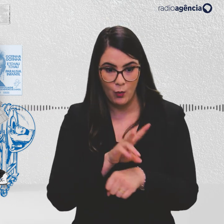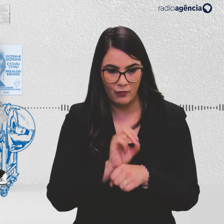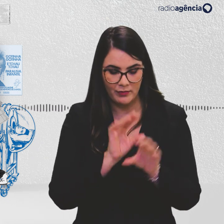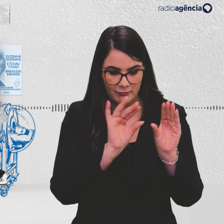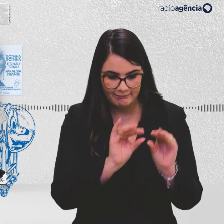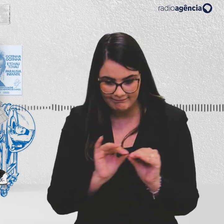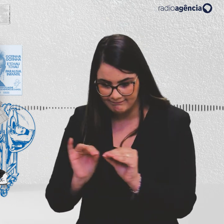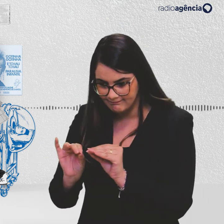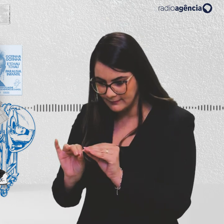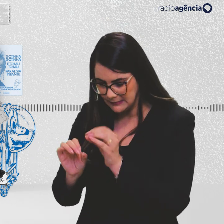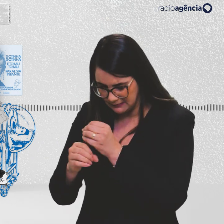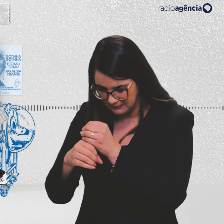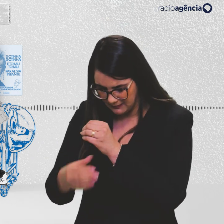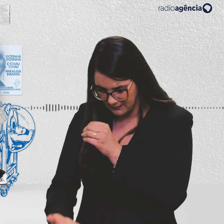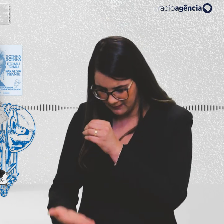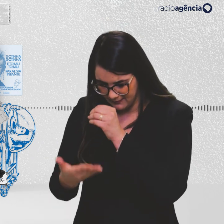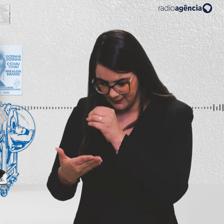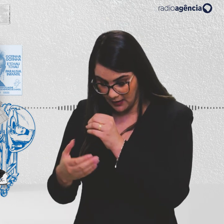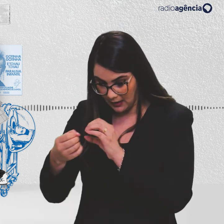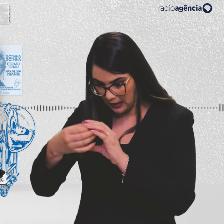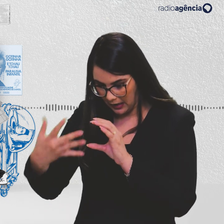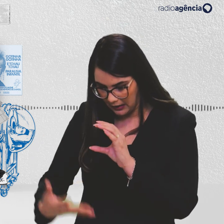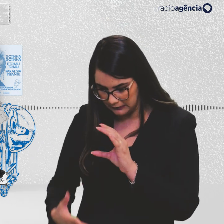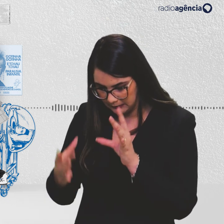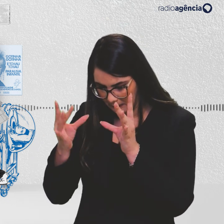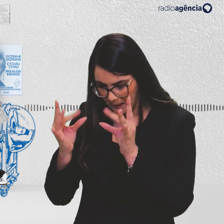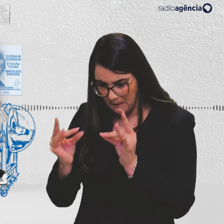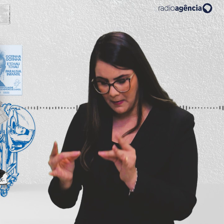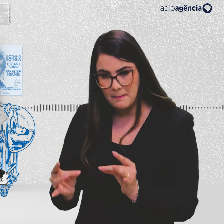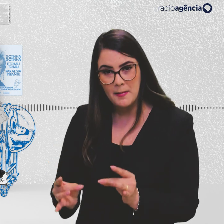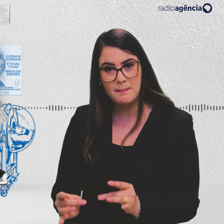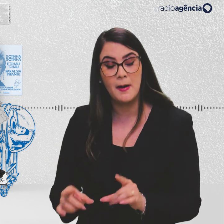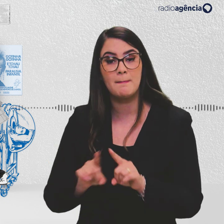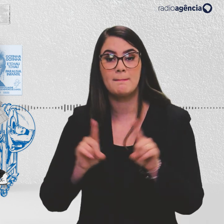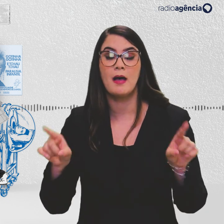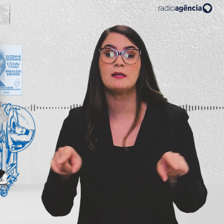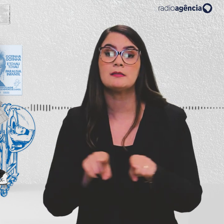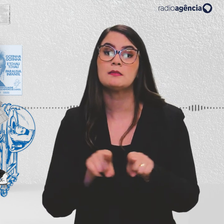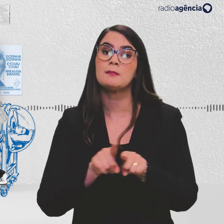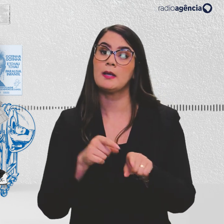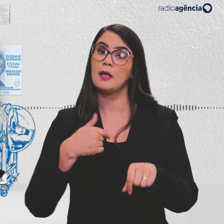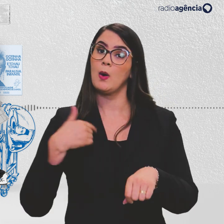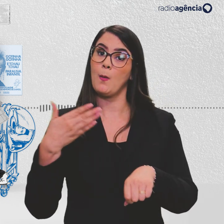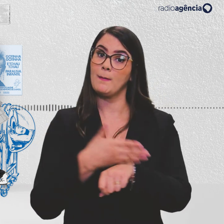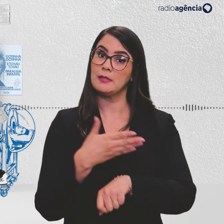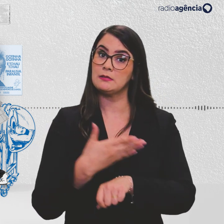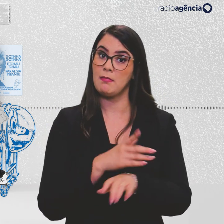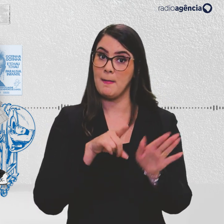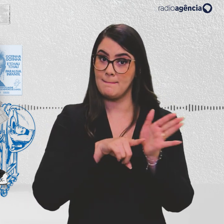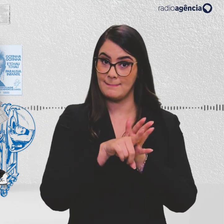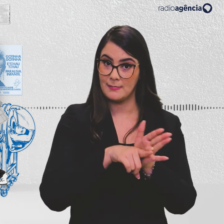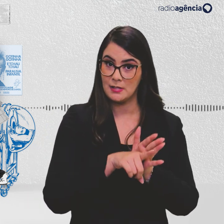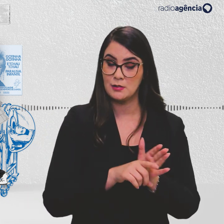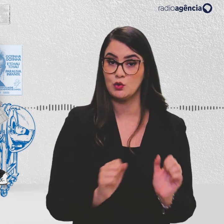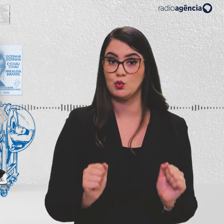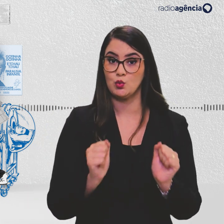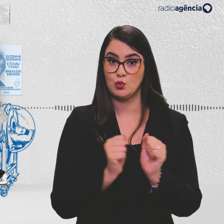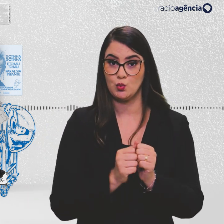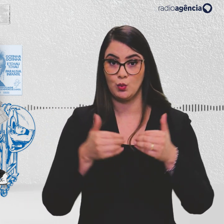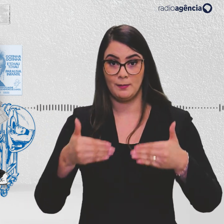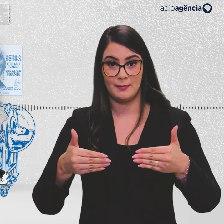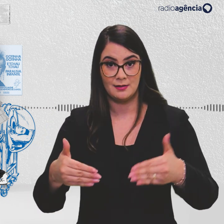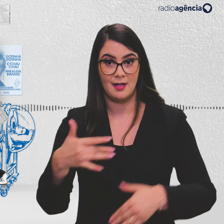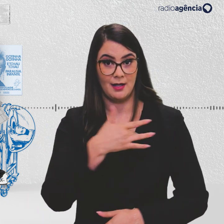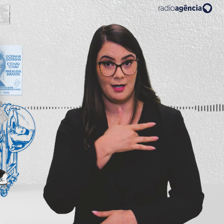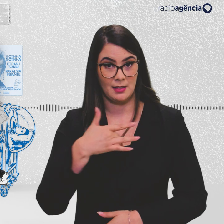poliomielite, classificando, caracterizando o vírus da poliomielite, mas também participei de um estudo organizado pelo Ministério